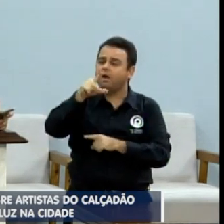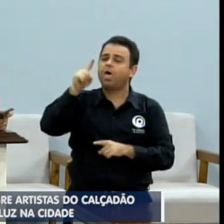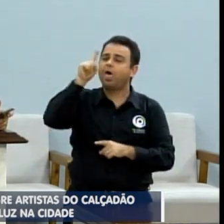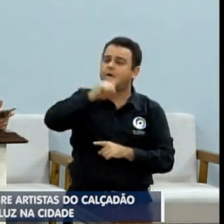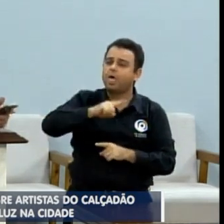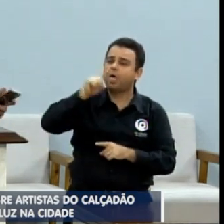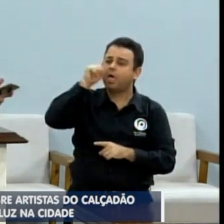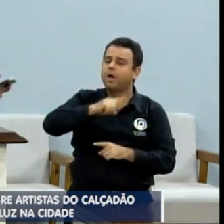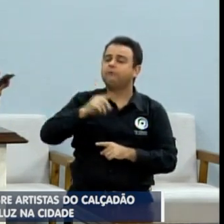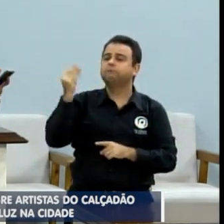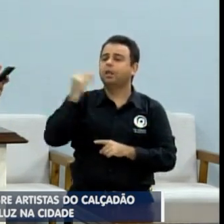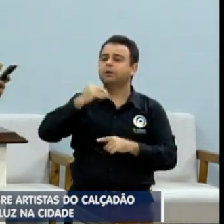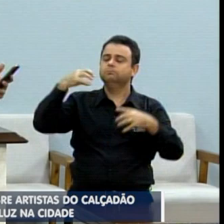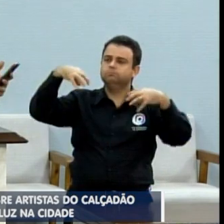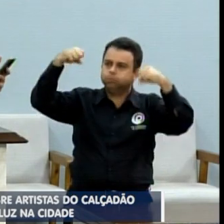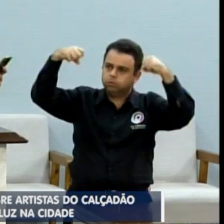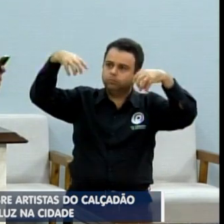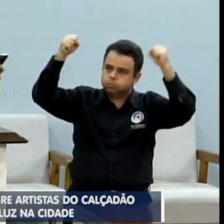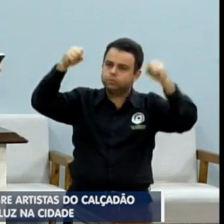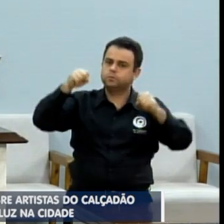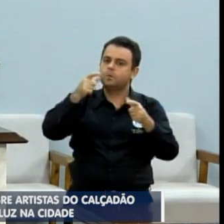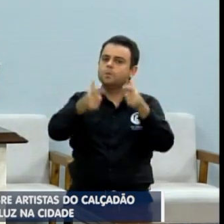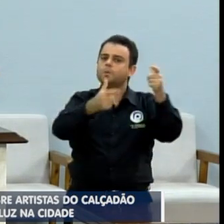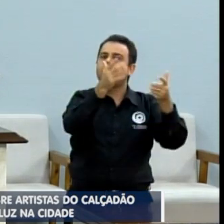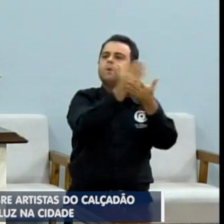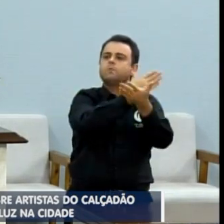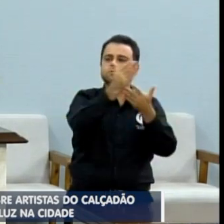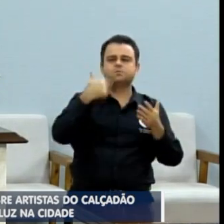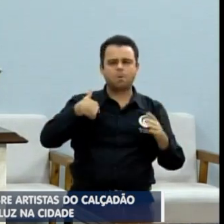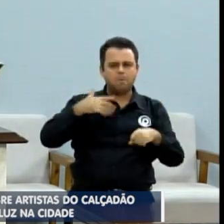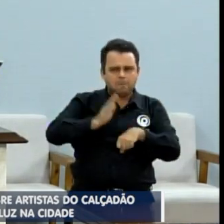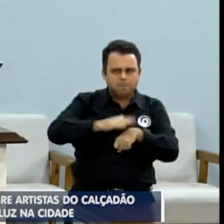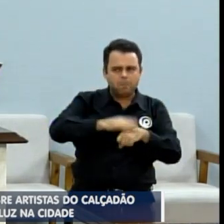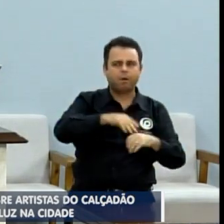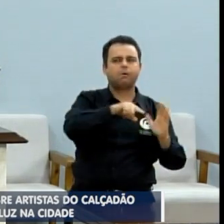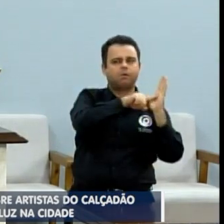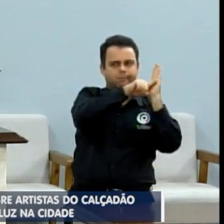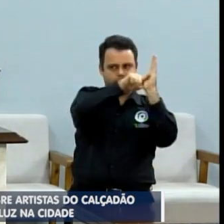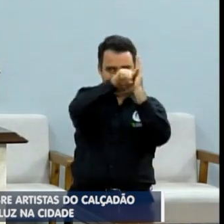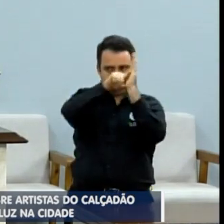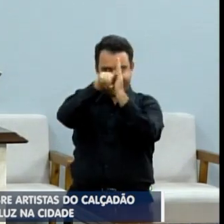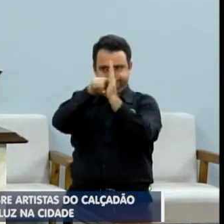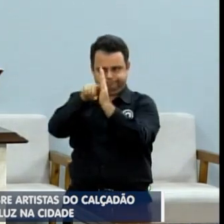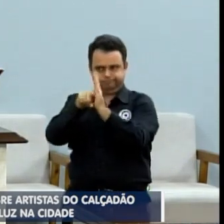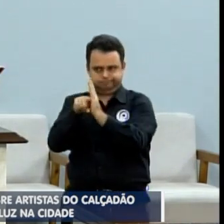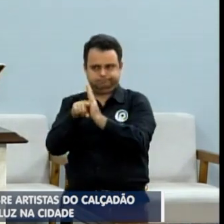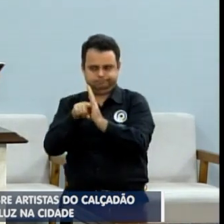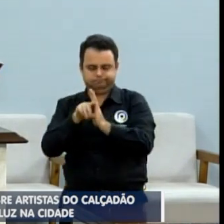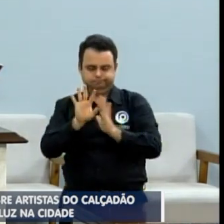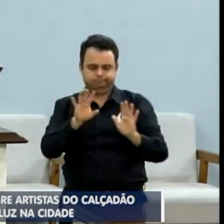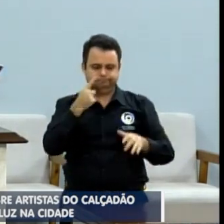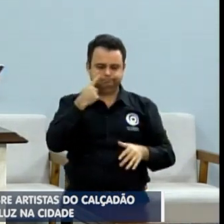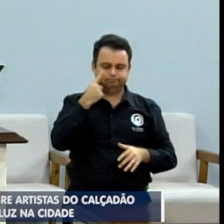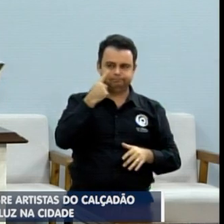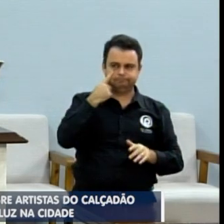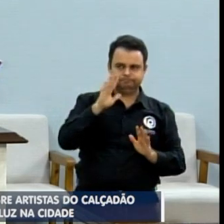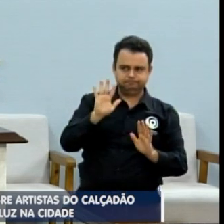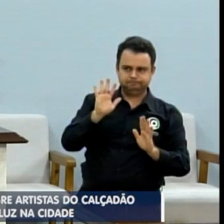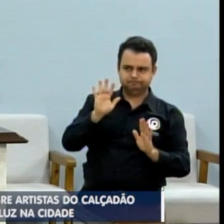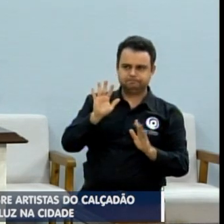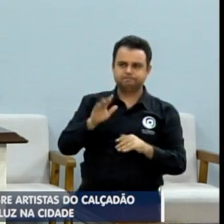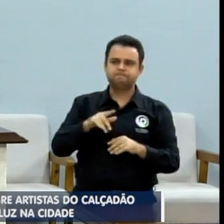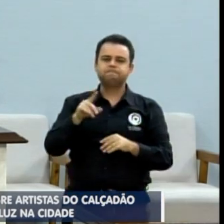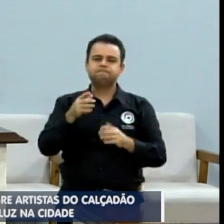mas em alguns bairros. Eu fiz aqui uma leve pesquisa, até pedi aí depois para a presidente me liberar, por